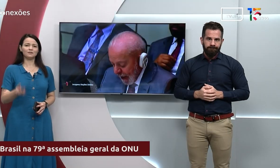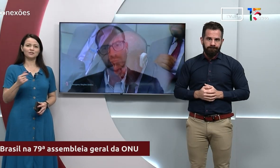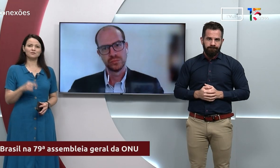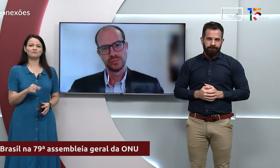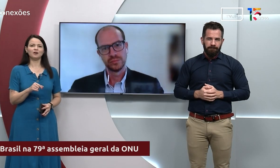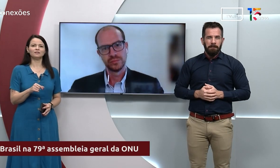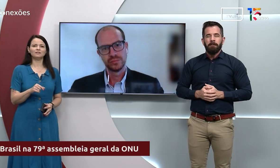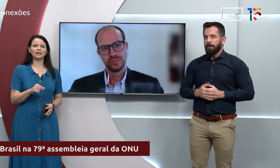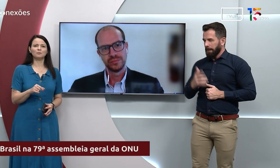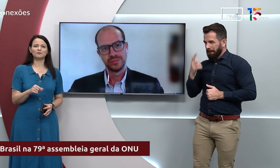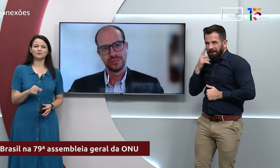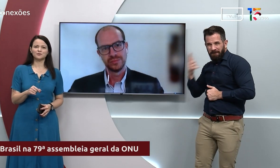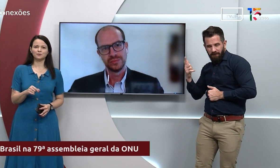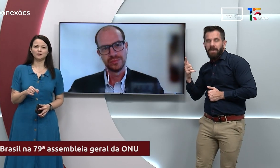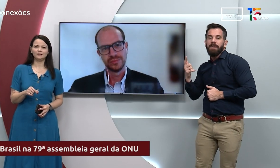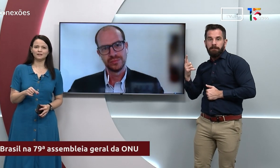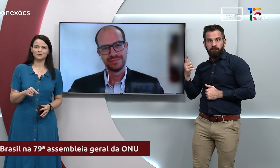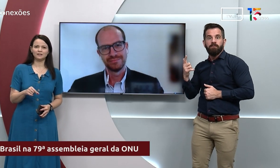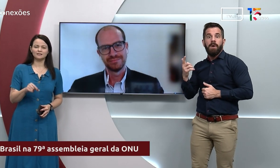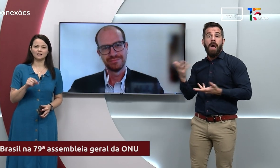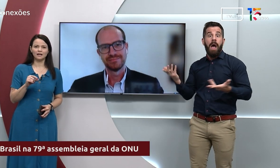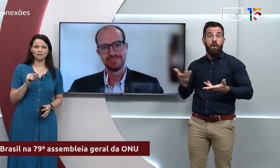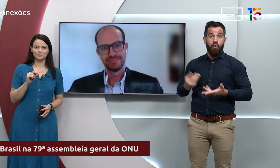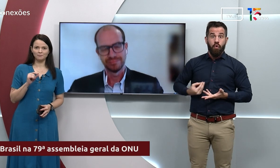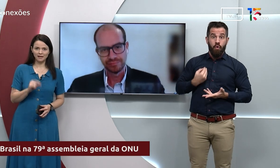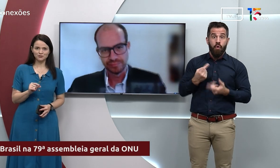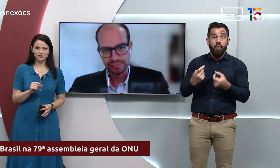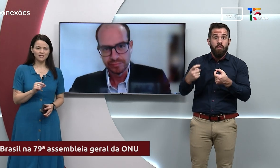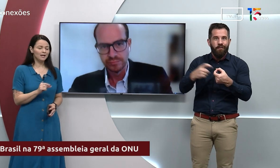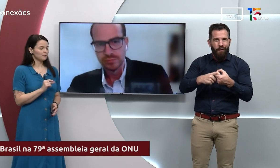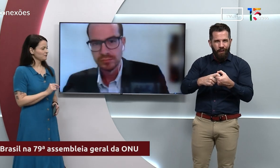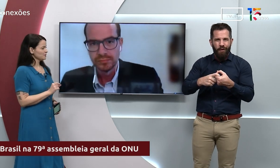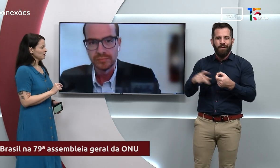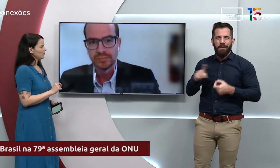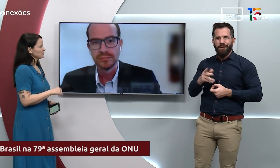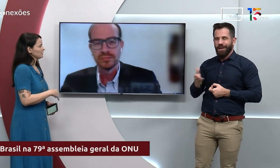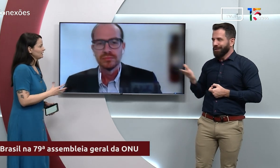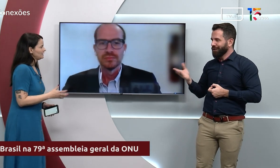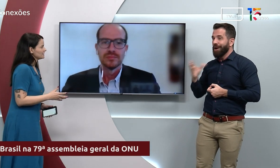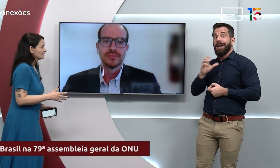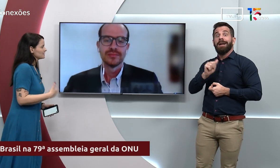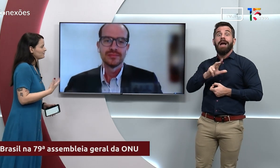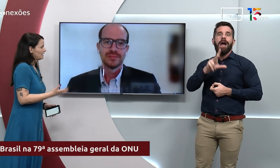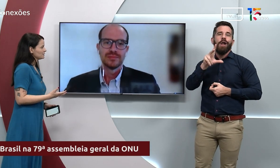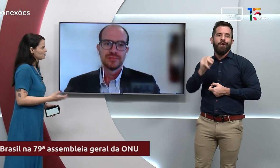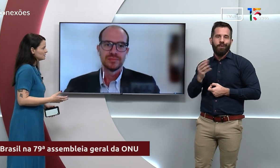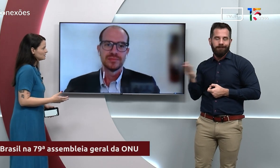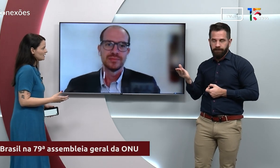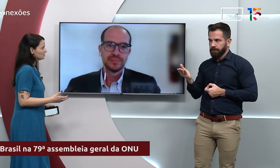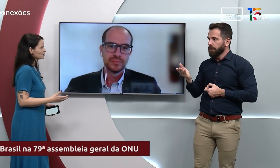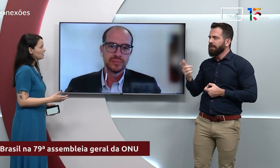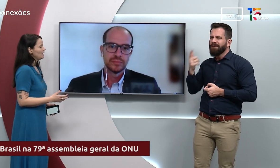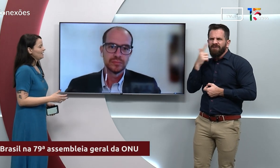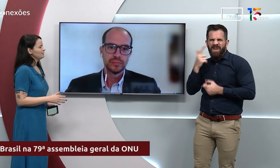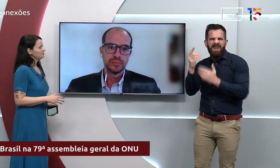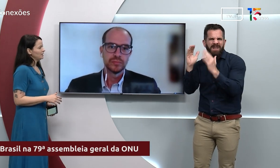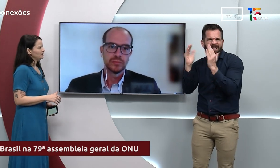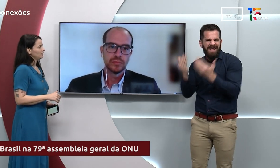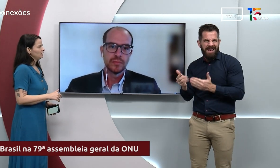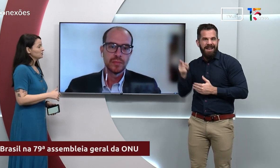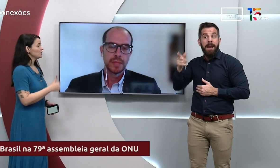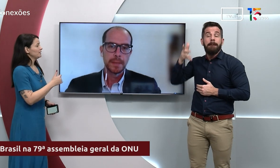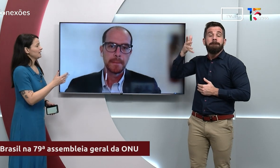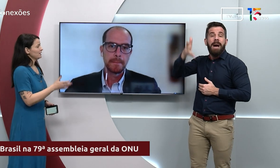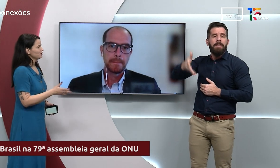Então, gente volta a falar com o professor internacionalista, Carlos Patti. Professor, como é o senhor analisa essas falas do presidente? Ele